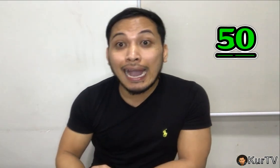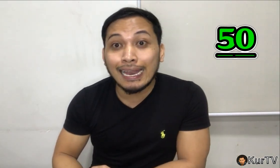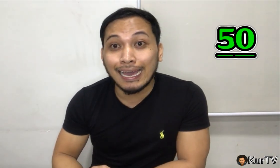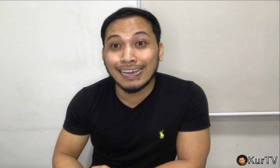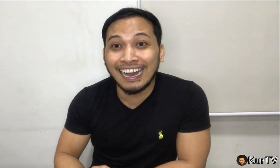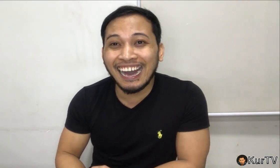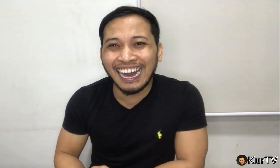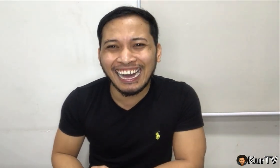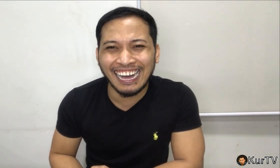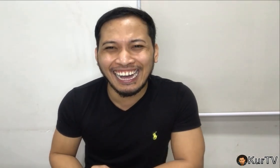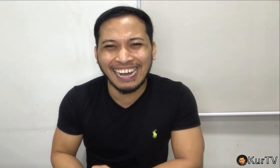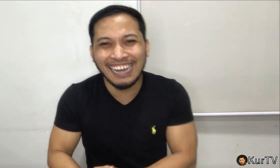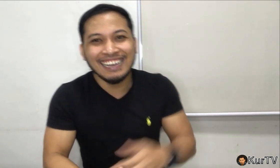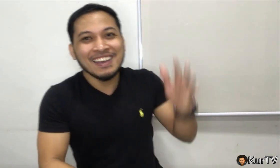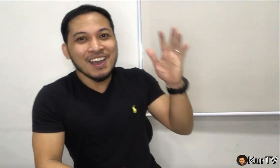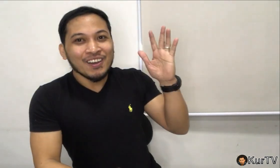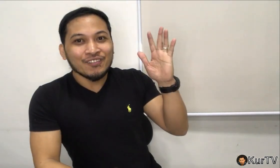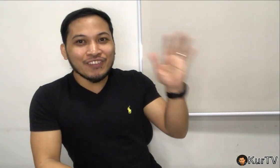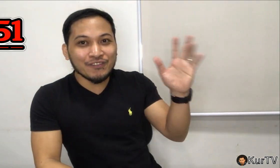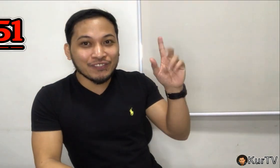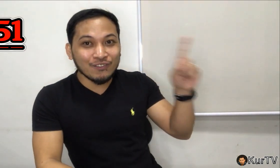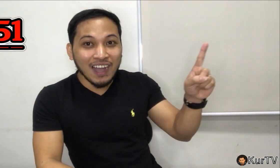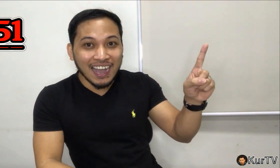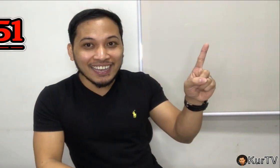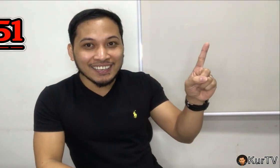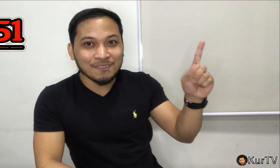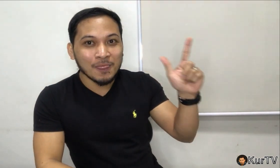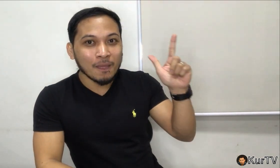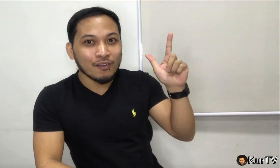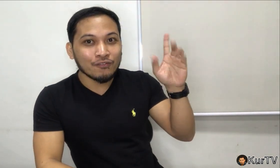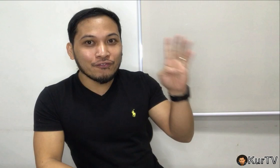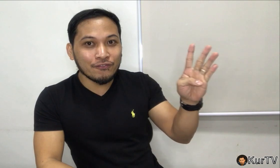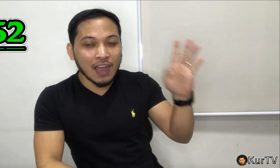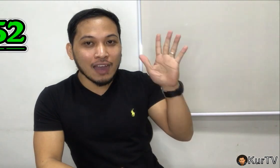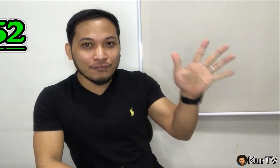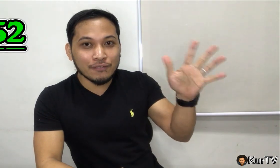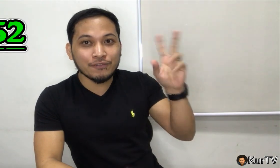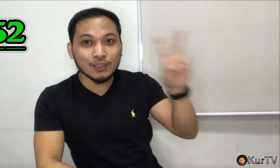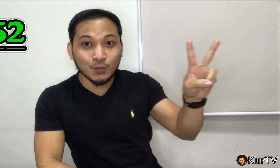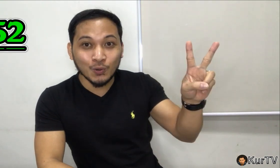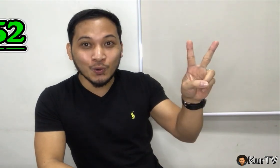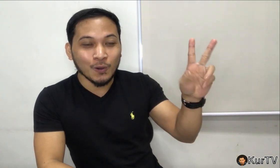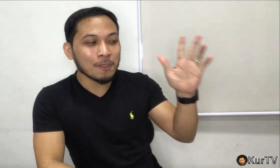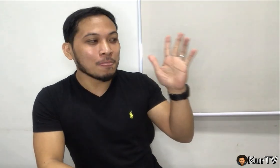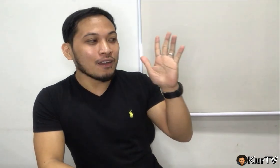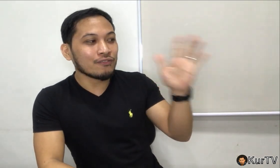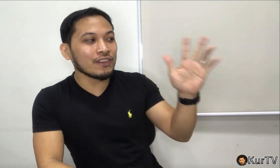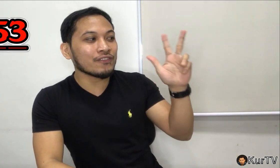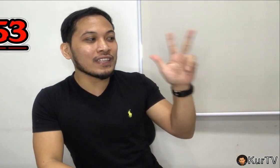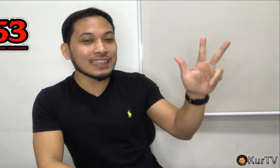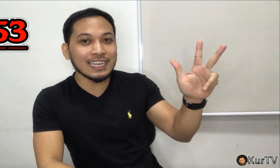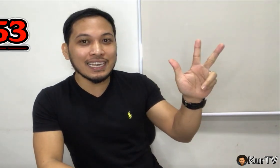nangalay! 51, 52, 53,